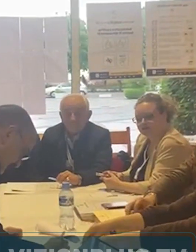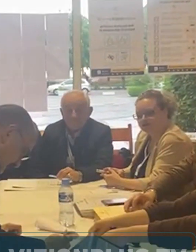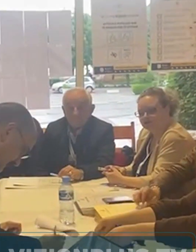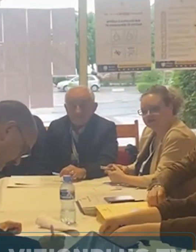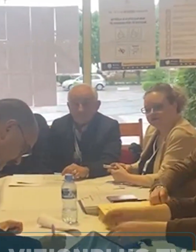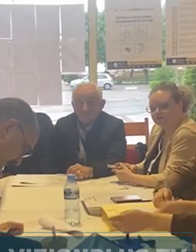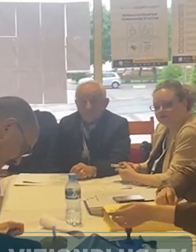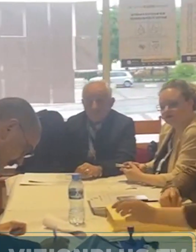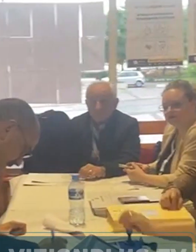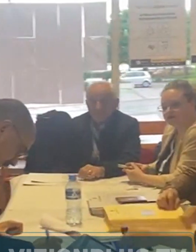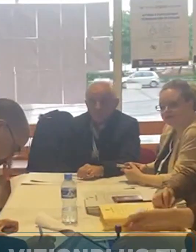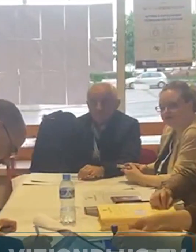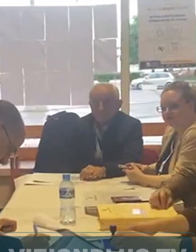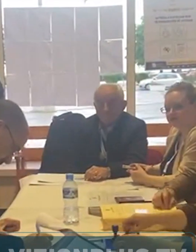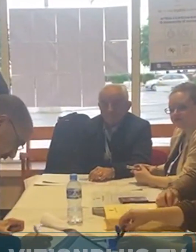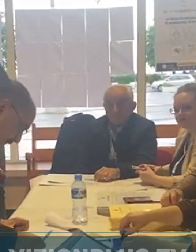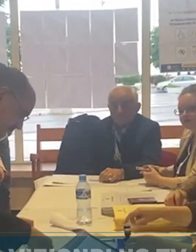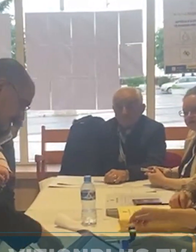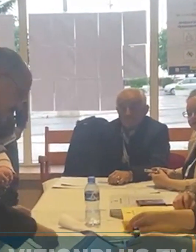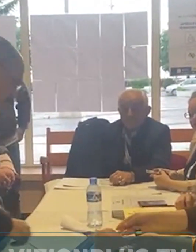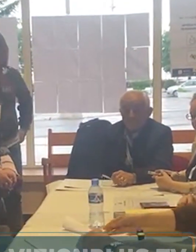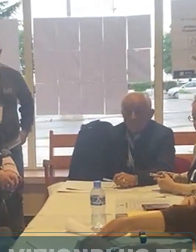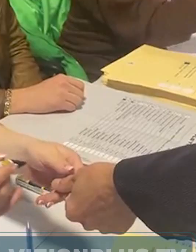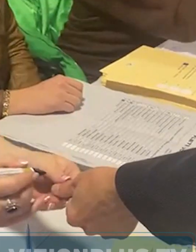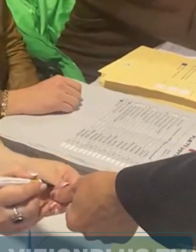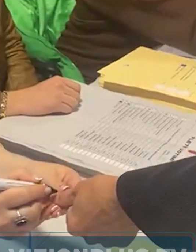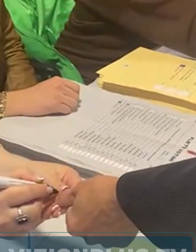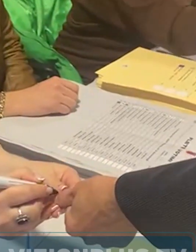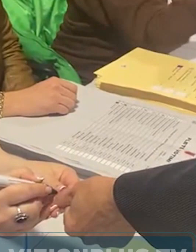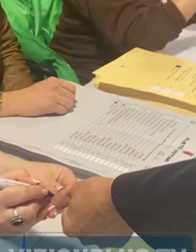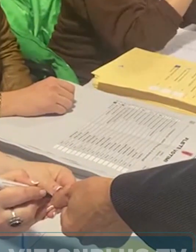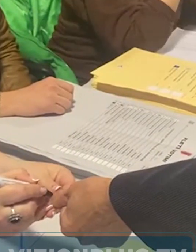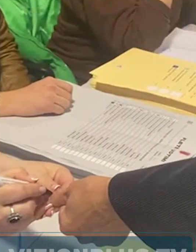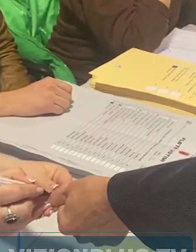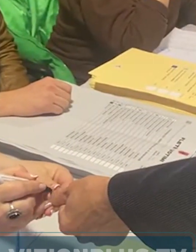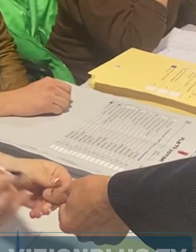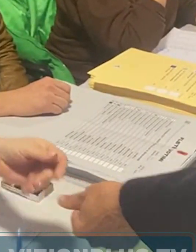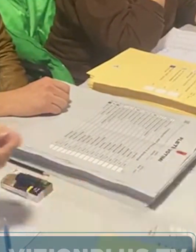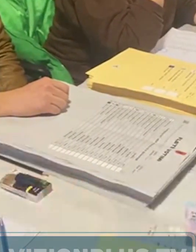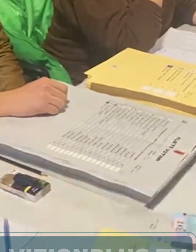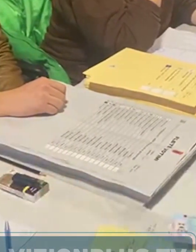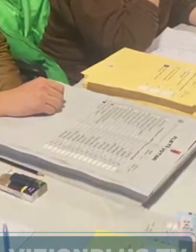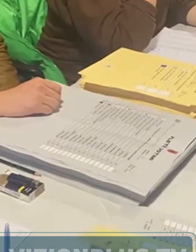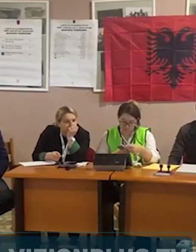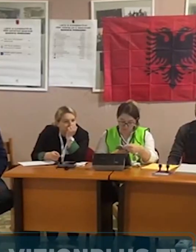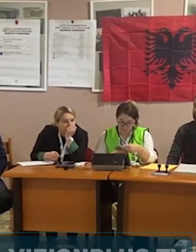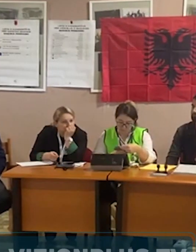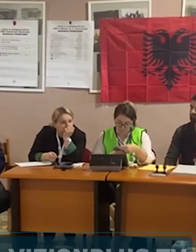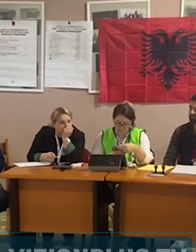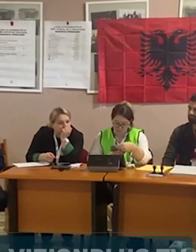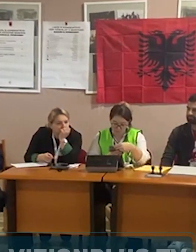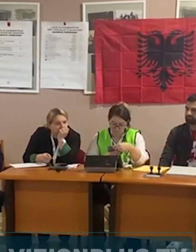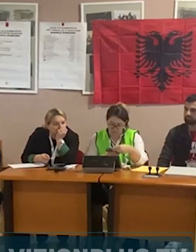Dërkohë që në disa qendrë votimi ka patur probleme me paracitjene komisionerve, kryesisht të partiz demokratike. Kjo munges është të